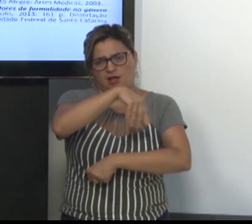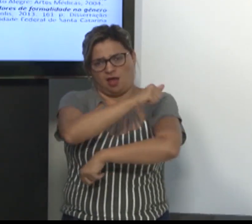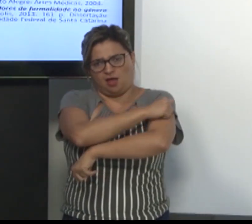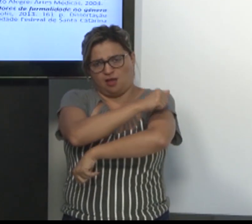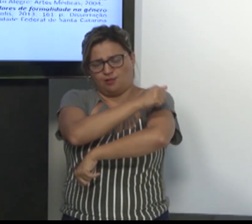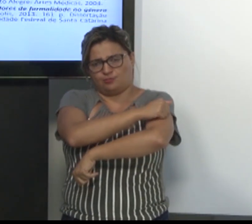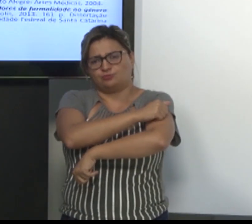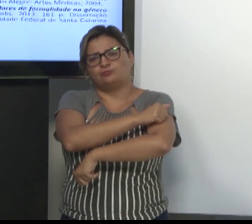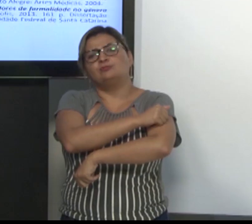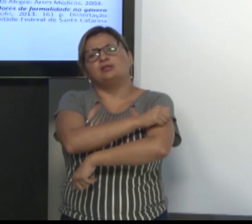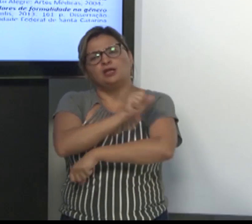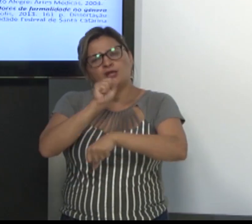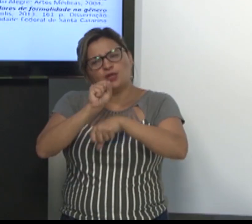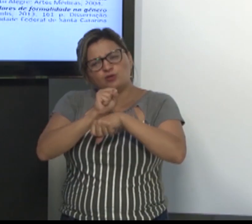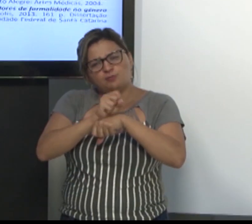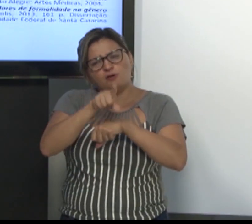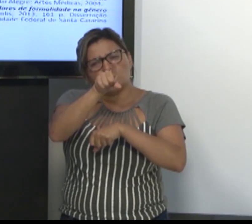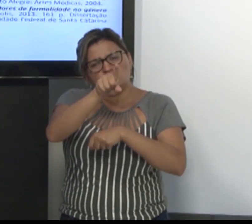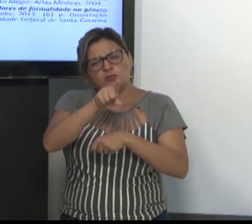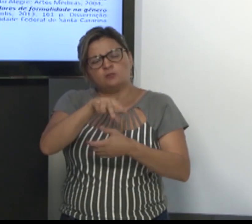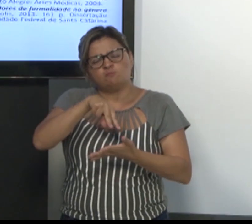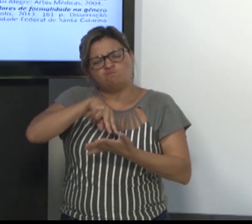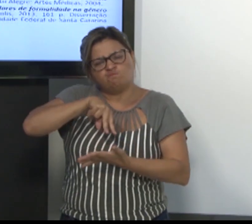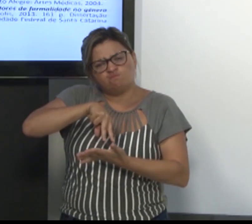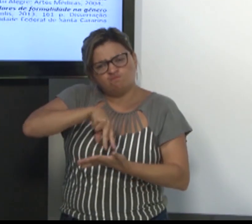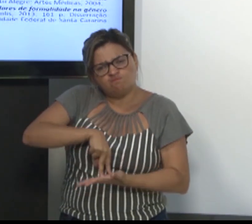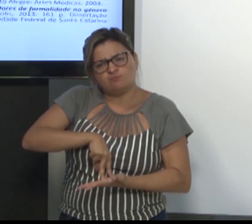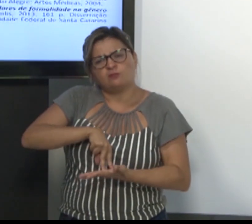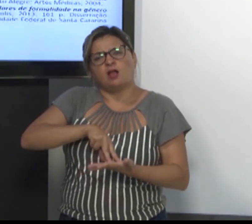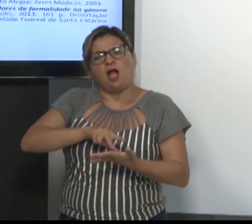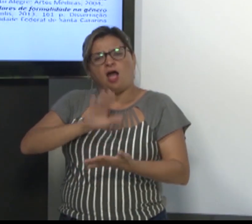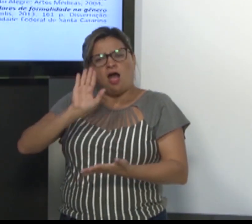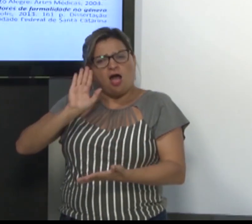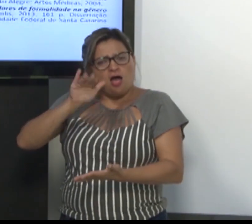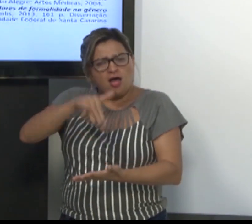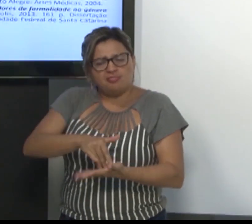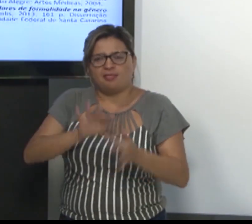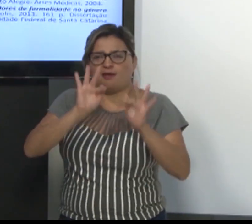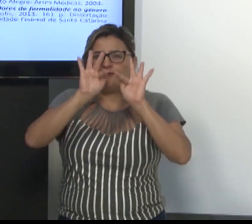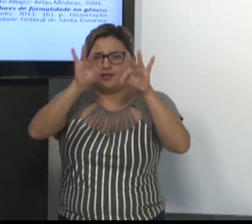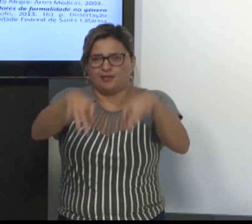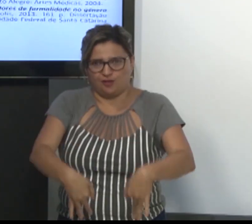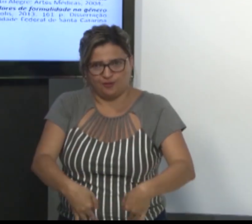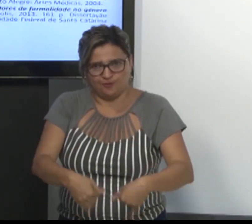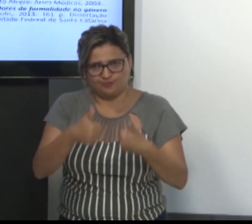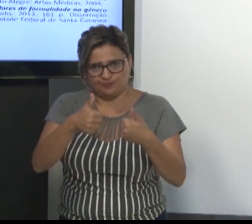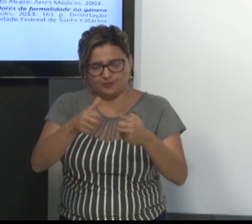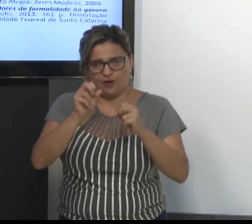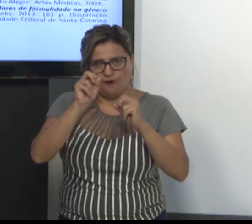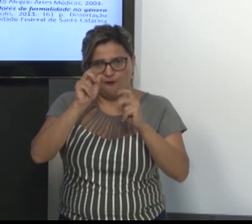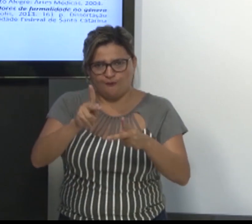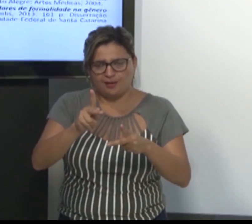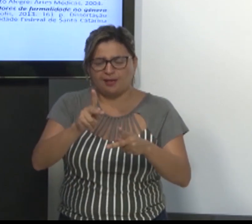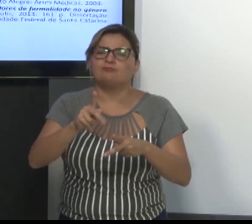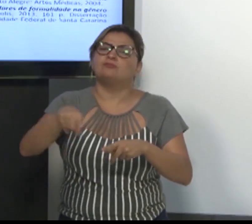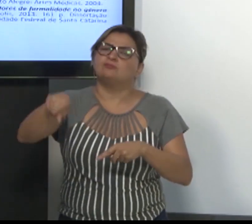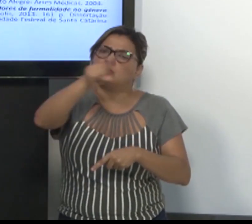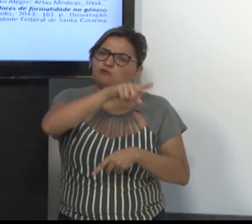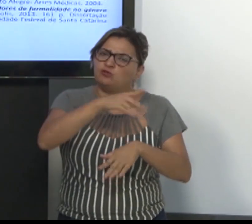Então, vamos fazer essa interação sempre. aluno, professor e tutor e eu espero vocês até o término do nosso